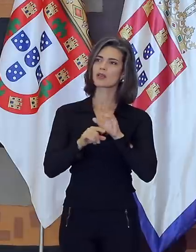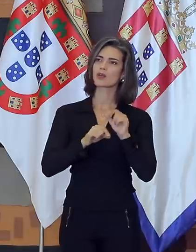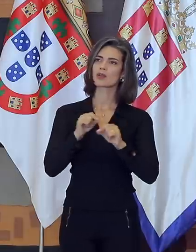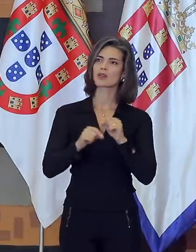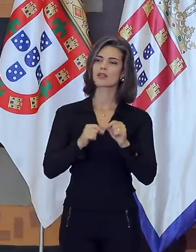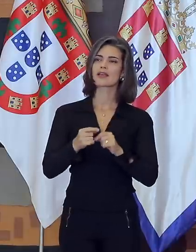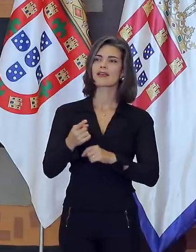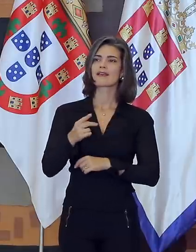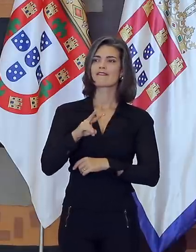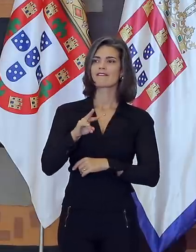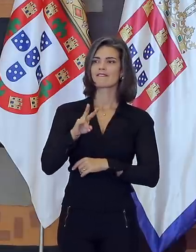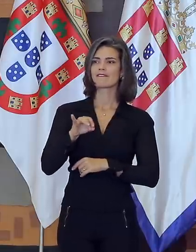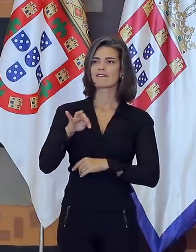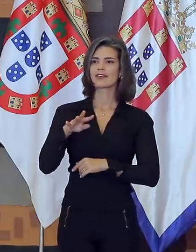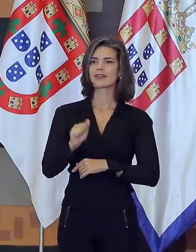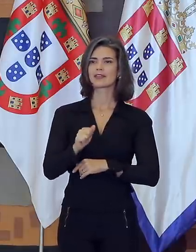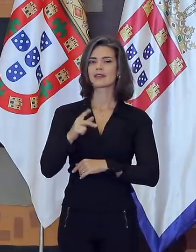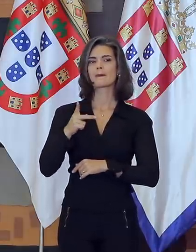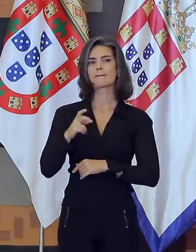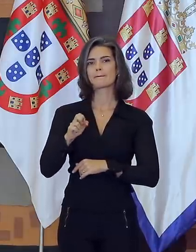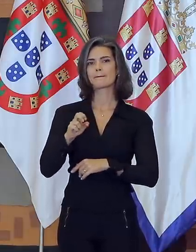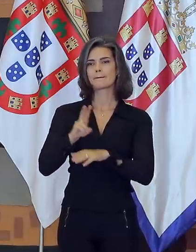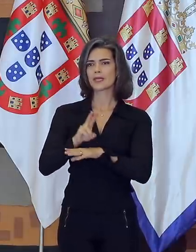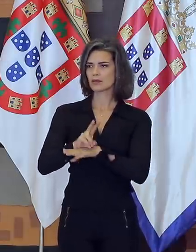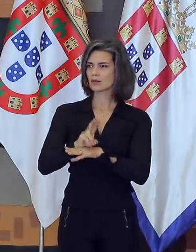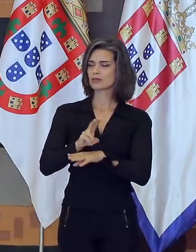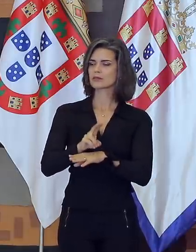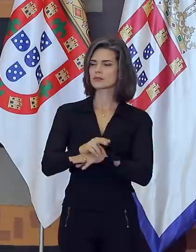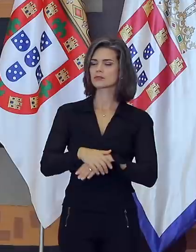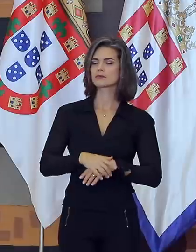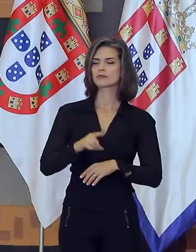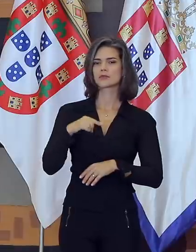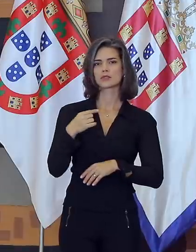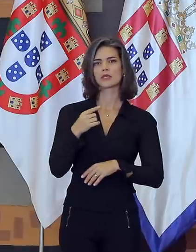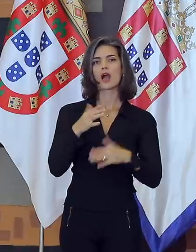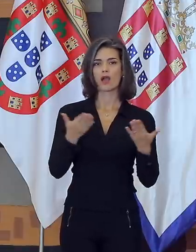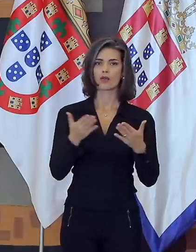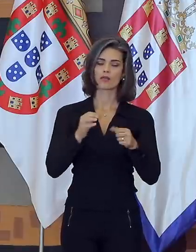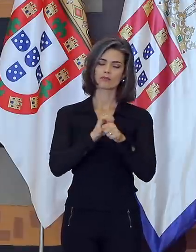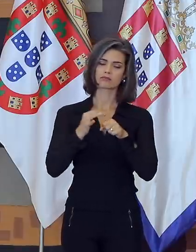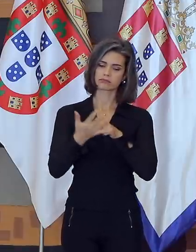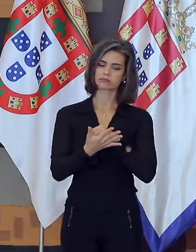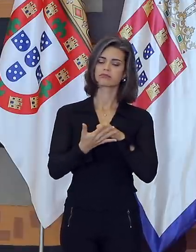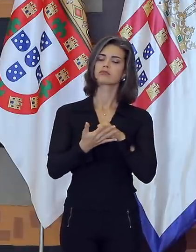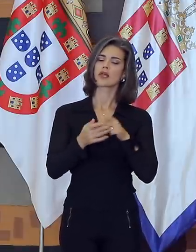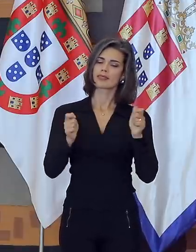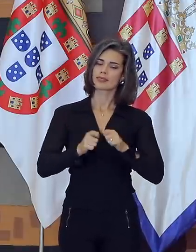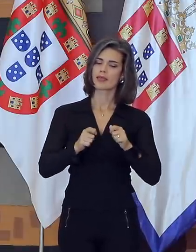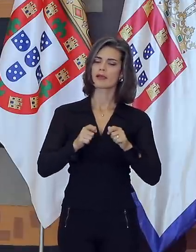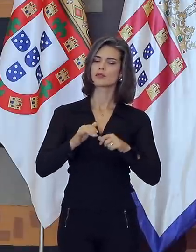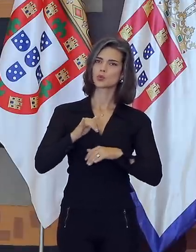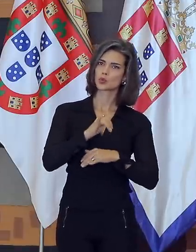vindas periódicas, que nós conseguimos fazer, porque uma vez a pandemia permite talvez um pouco mais de mobilidade, de